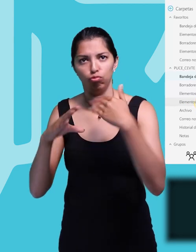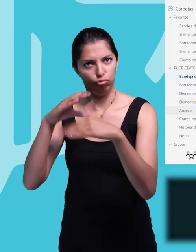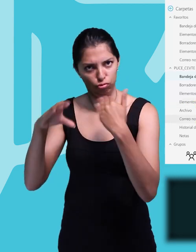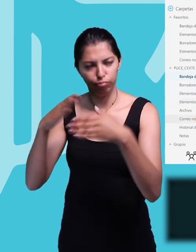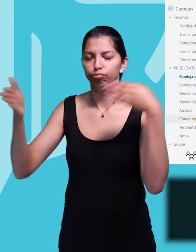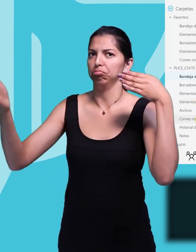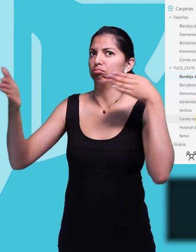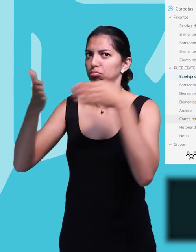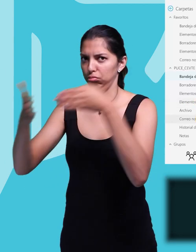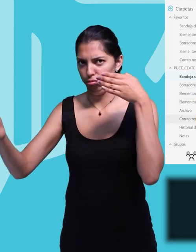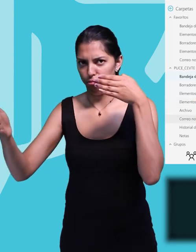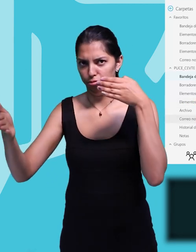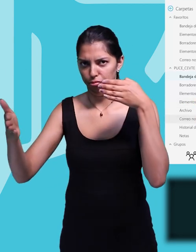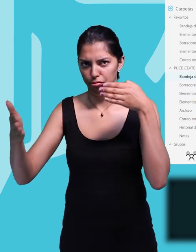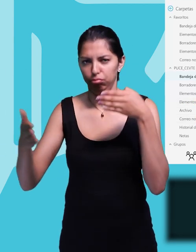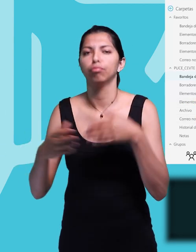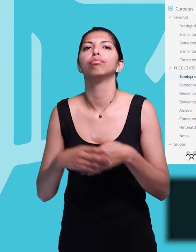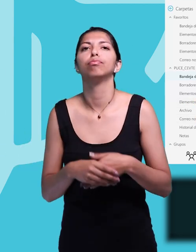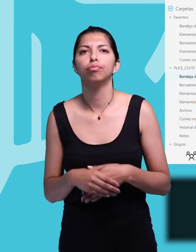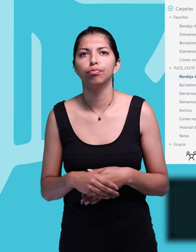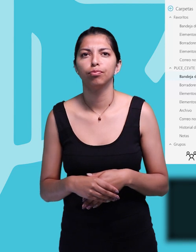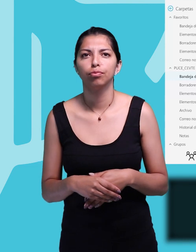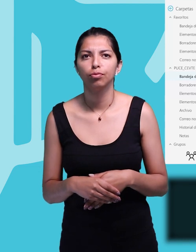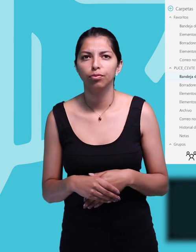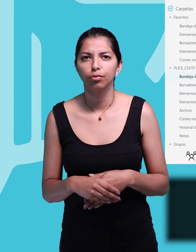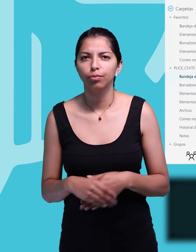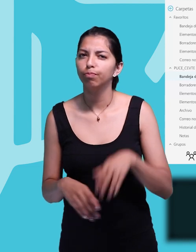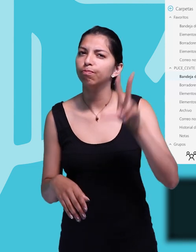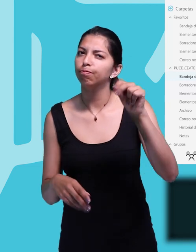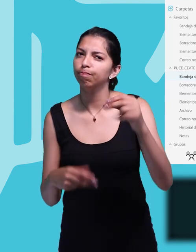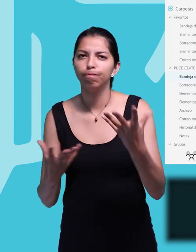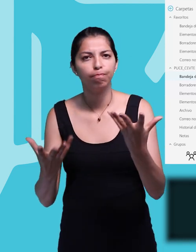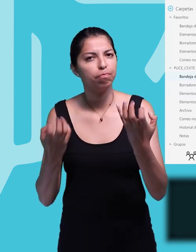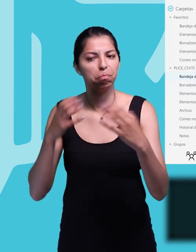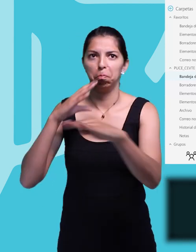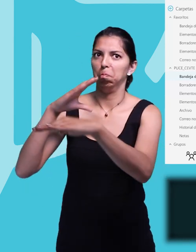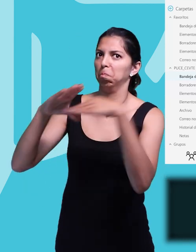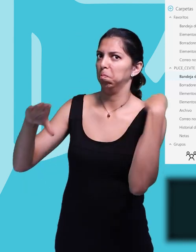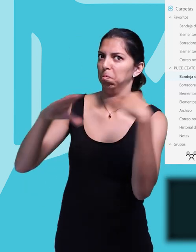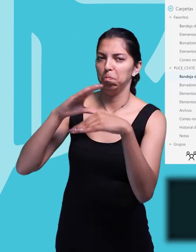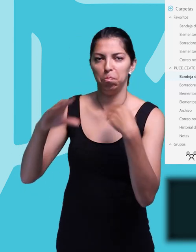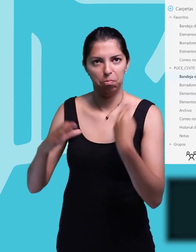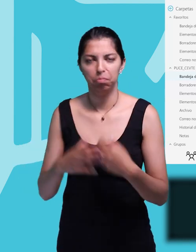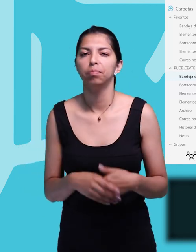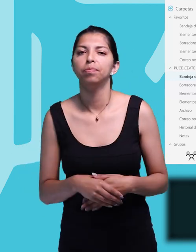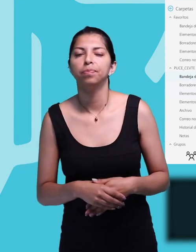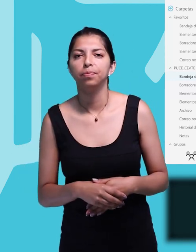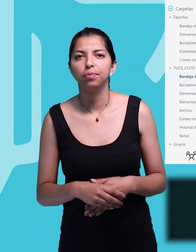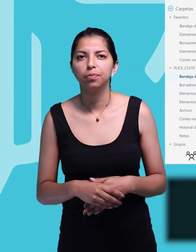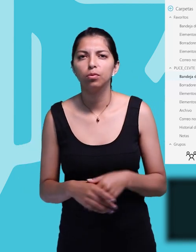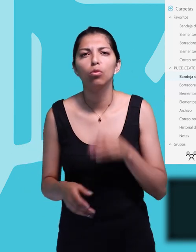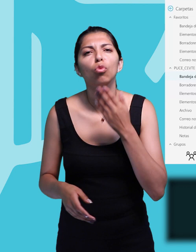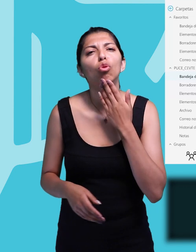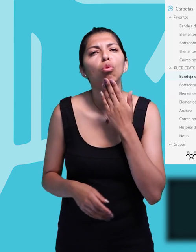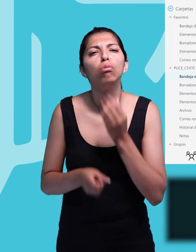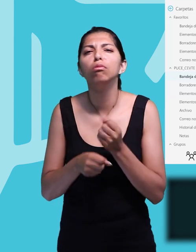borrados, tenemos correo no deseado, donde van los correos tipo spam que no hayan sido solicitados. Para